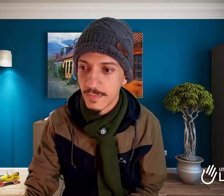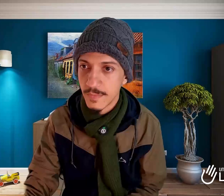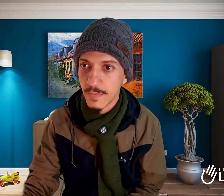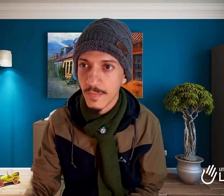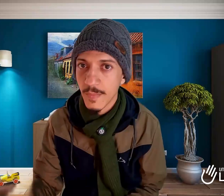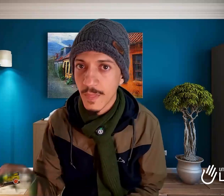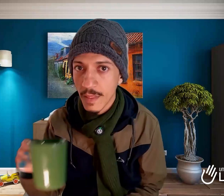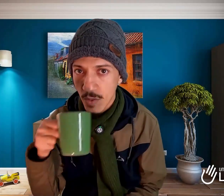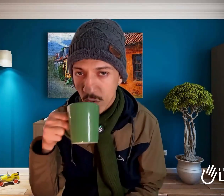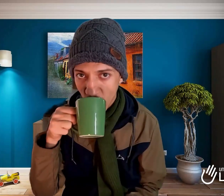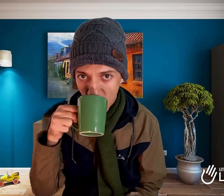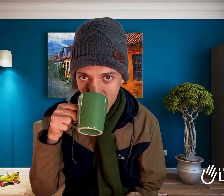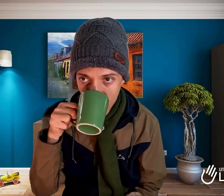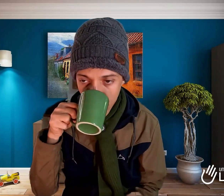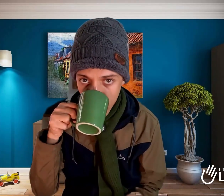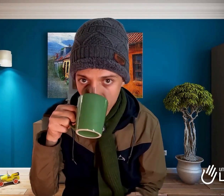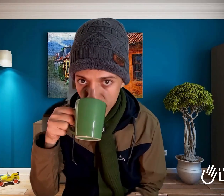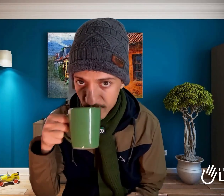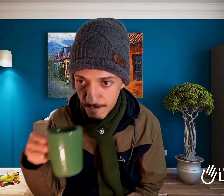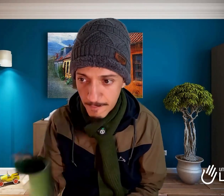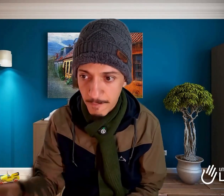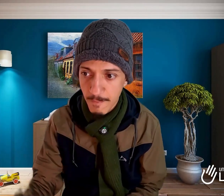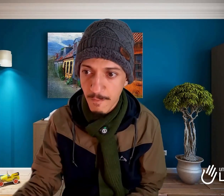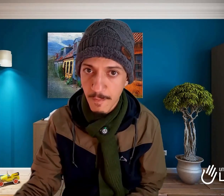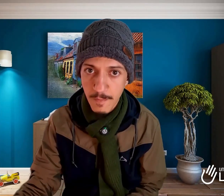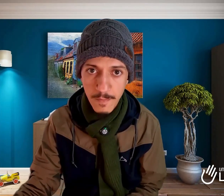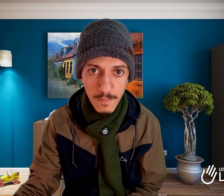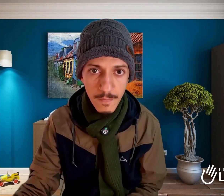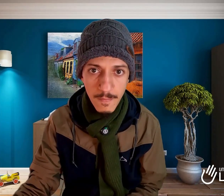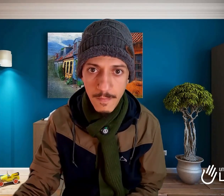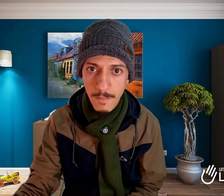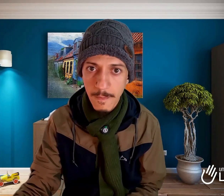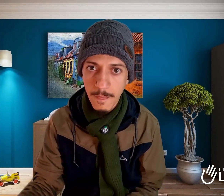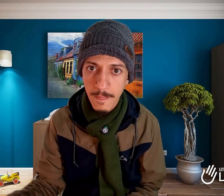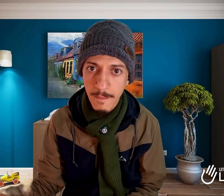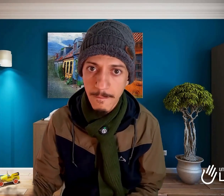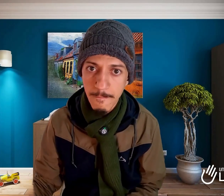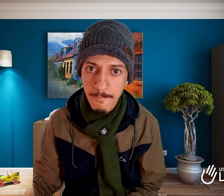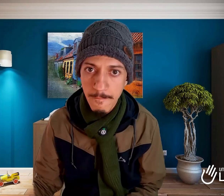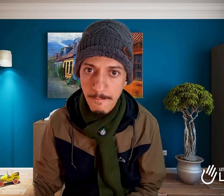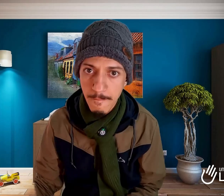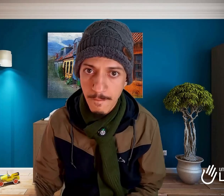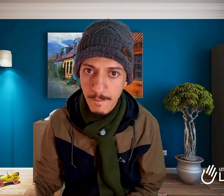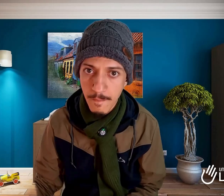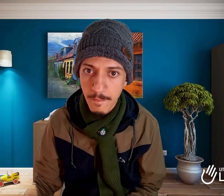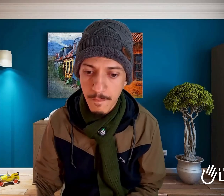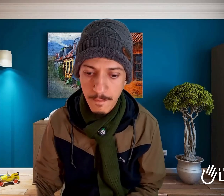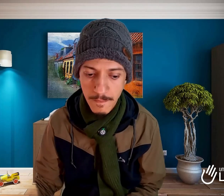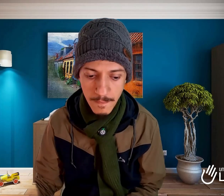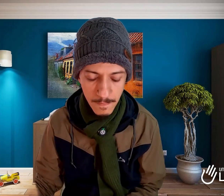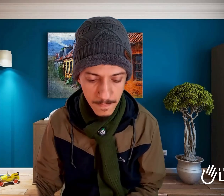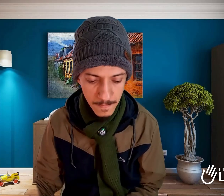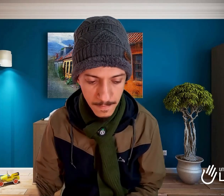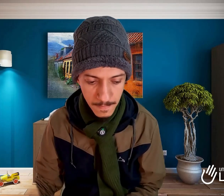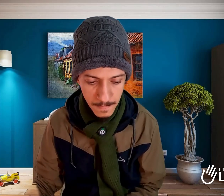A Bruna perguntou, sou psicóloga e gostaria de saber quais são os primeiros passos para